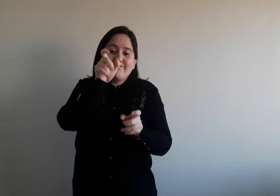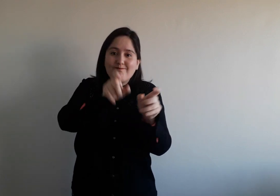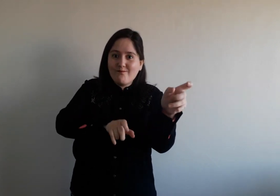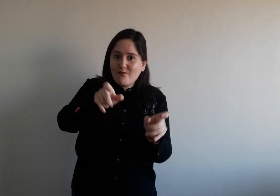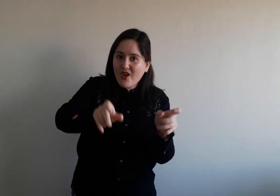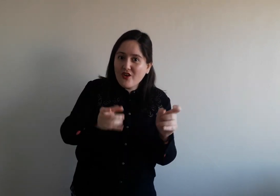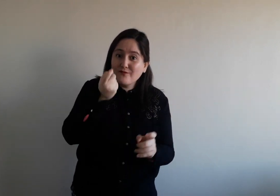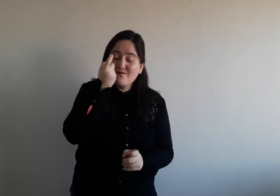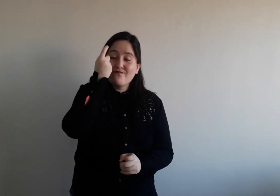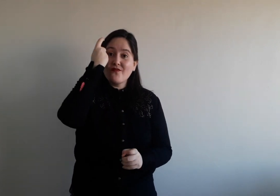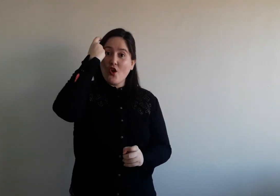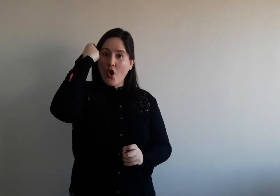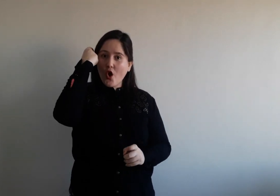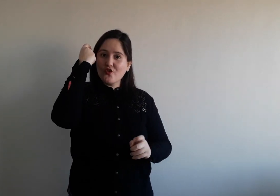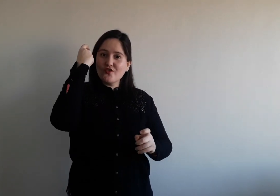recuerden y tomen conciencia